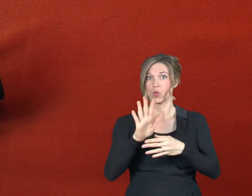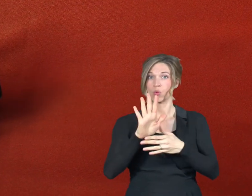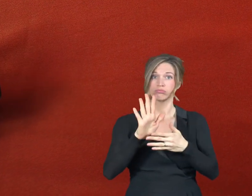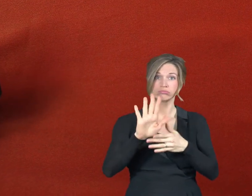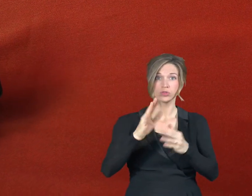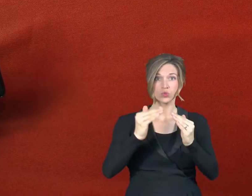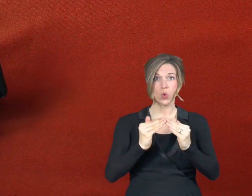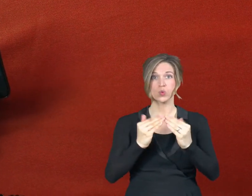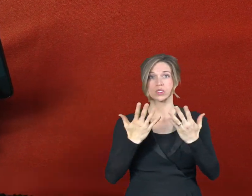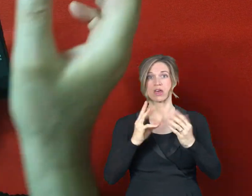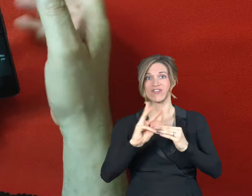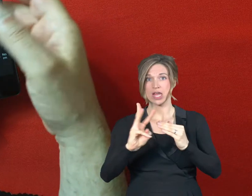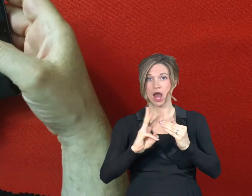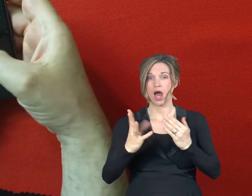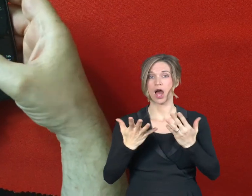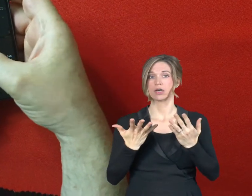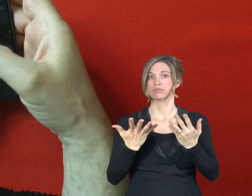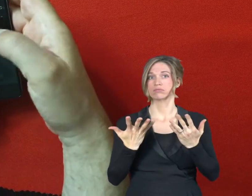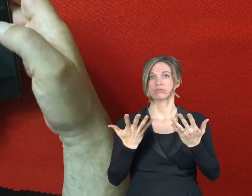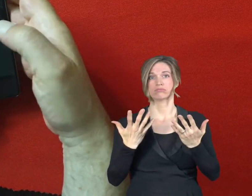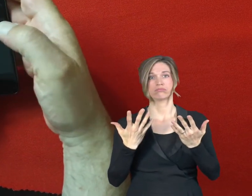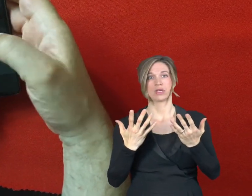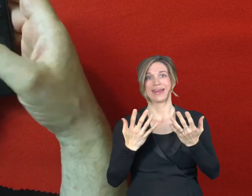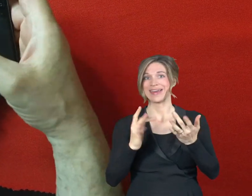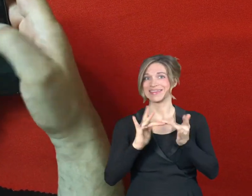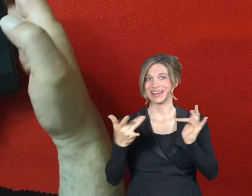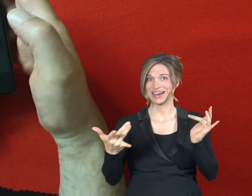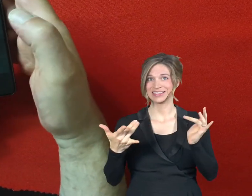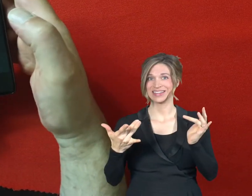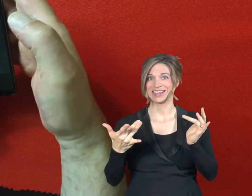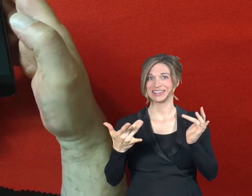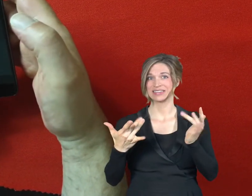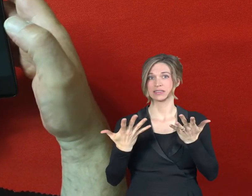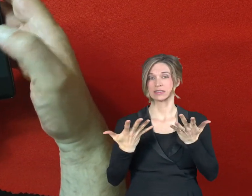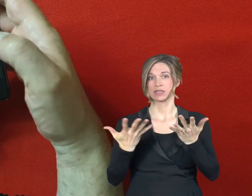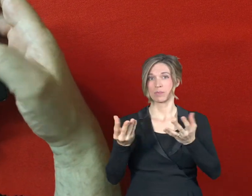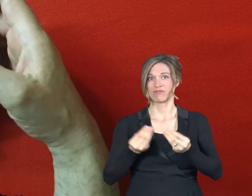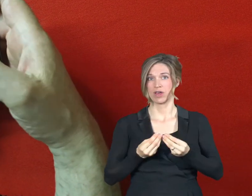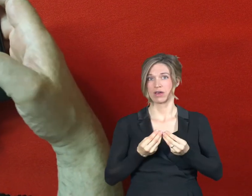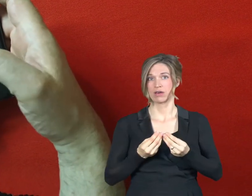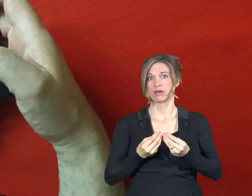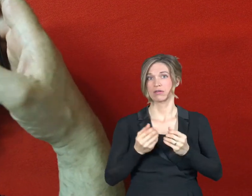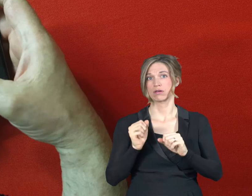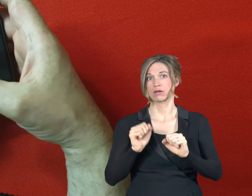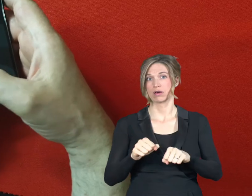Ihres Bildschirms und so weiter ist, dann kann man hier von 144 Pixel bis zu